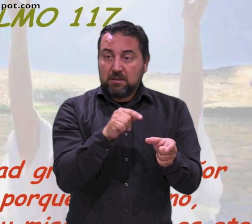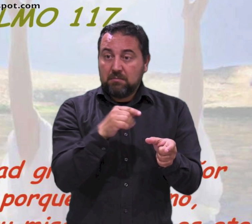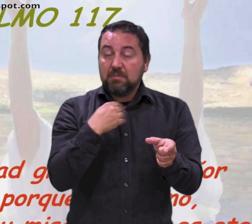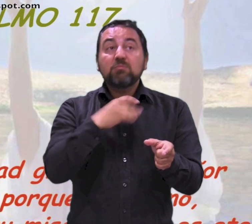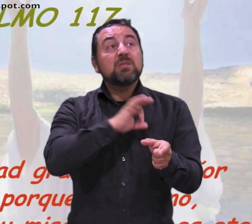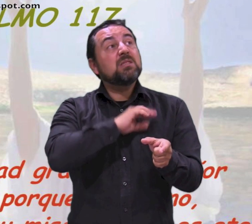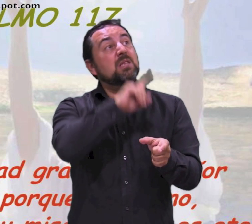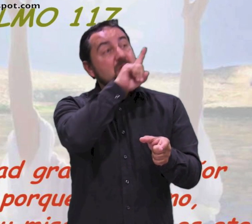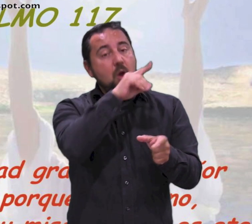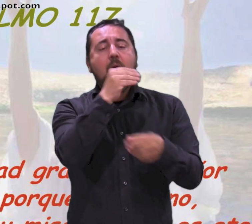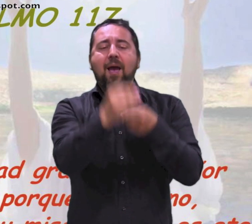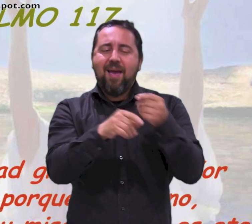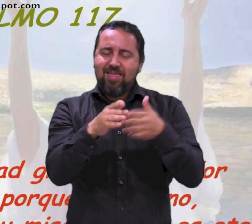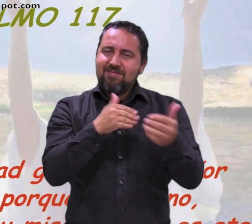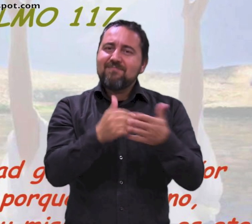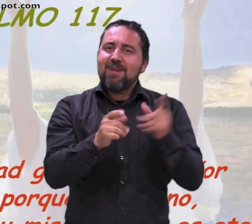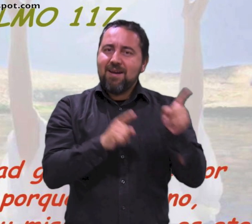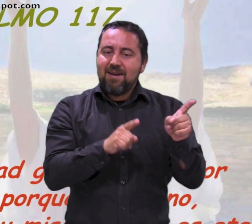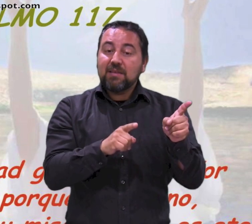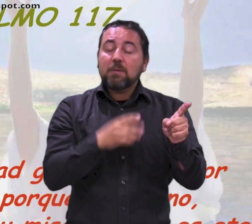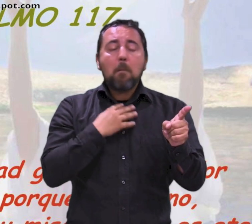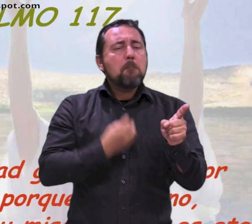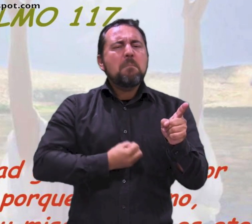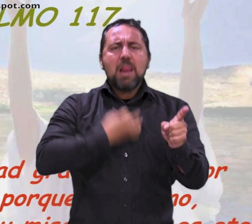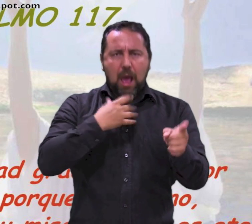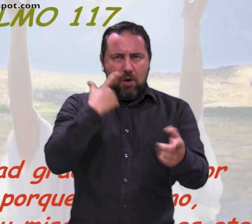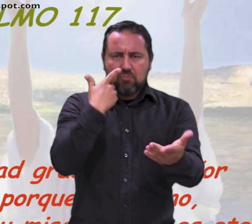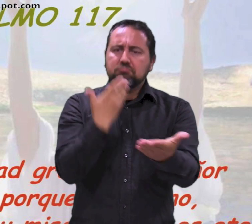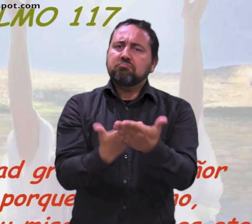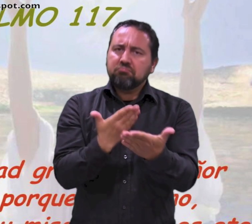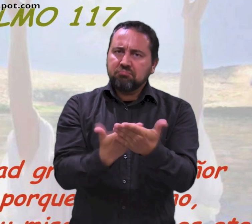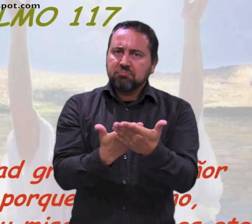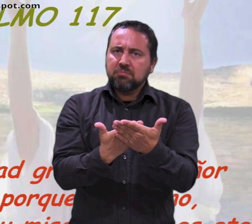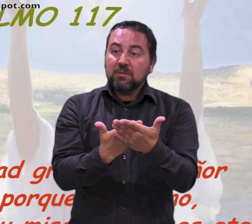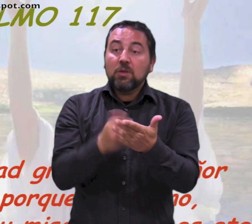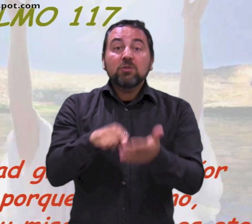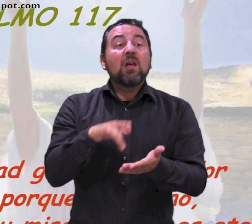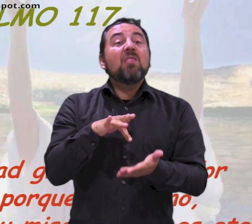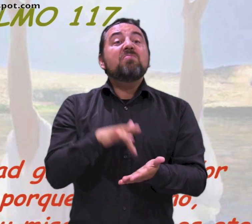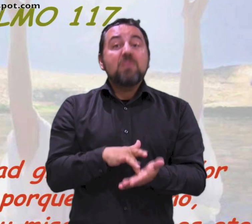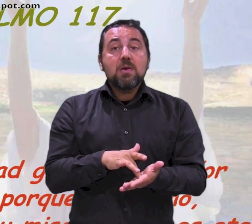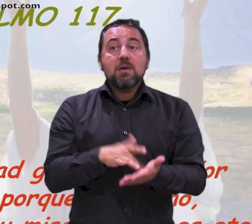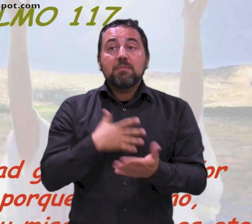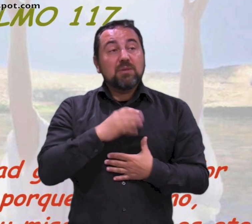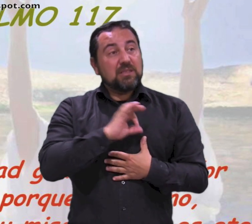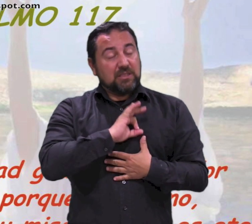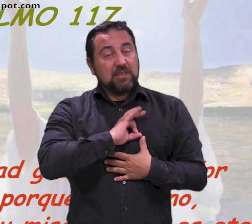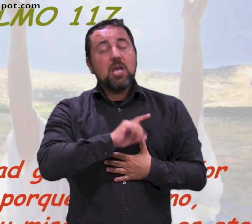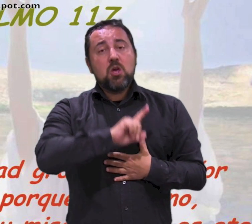Es el Señor quien lo ha hecho. Ha sido un milagro patente. Este es el día en que hizo